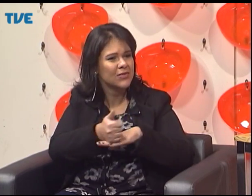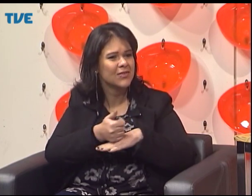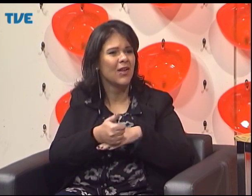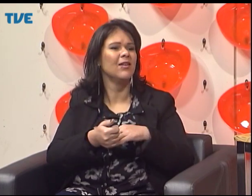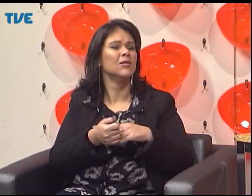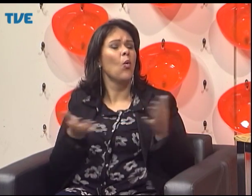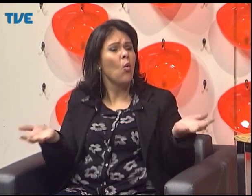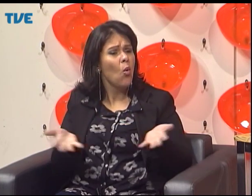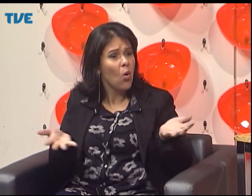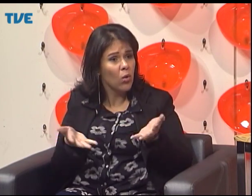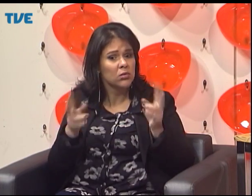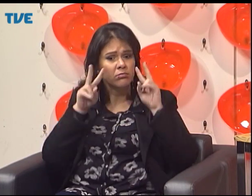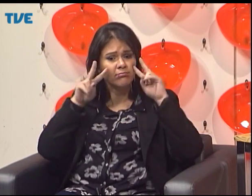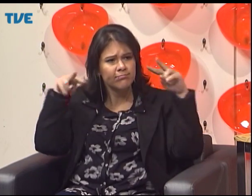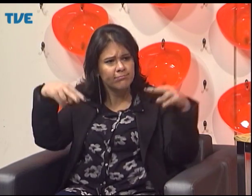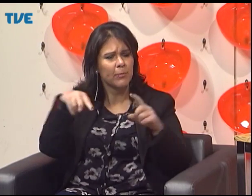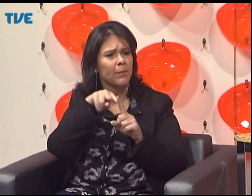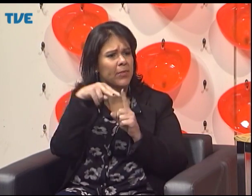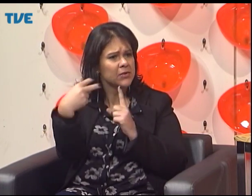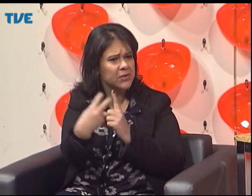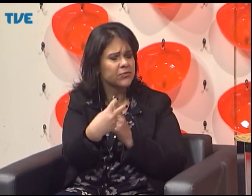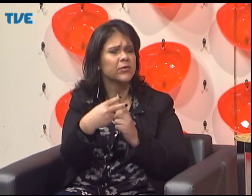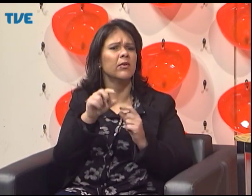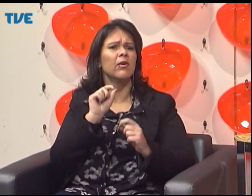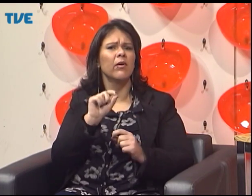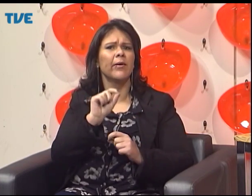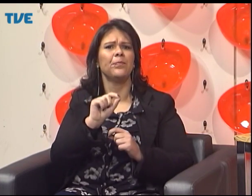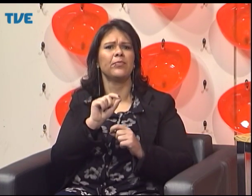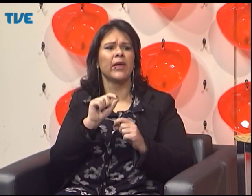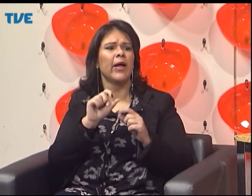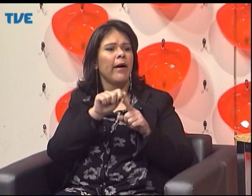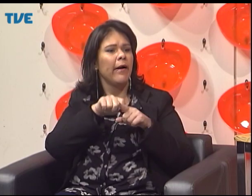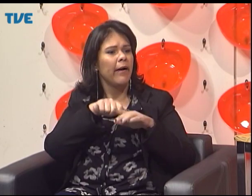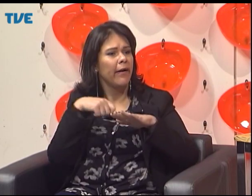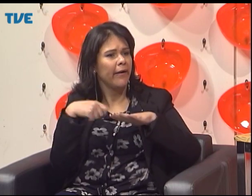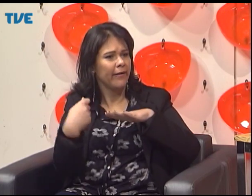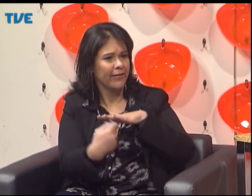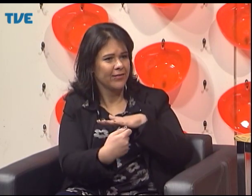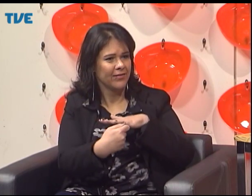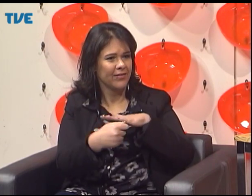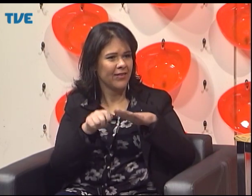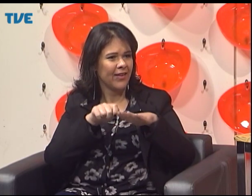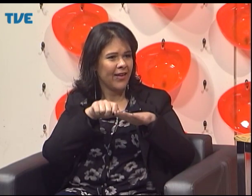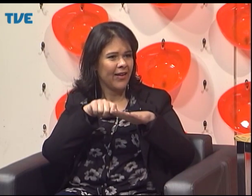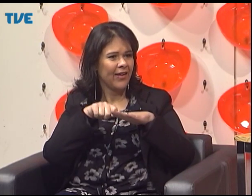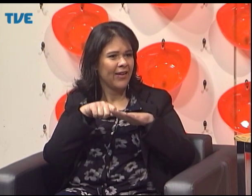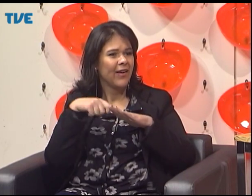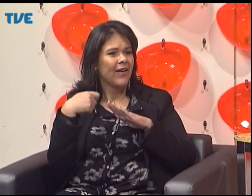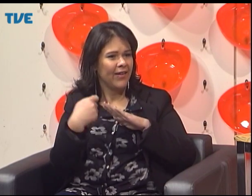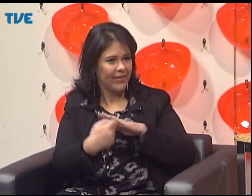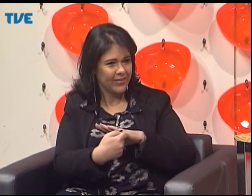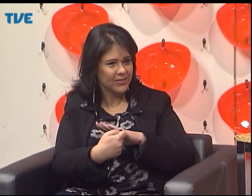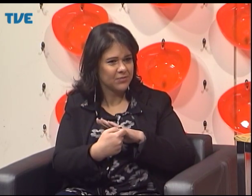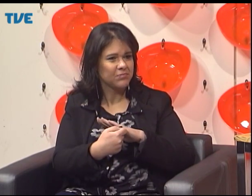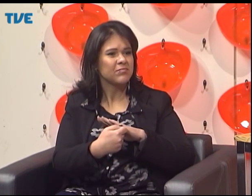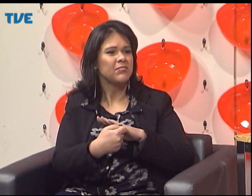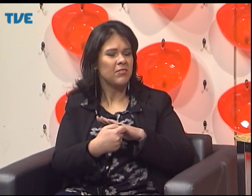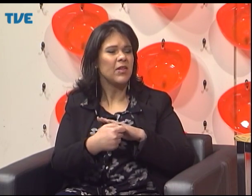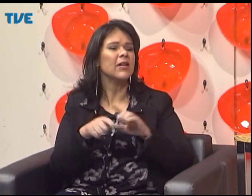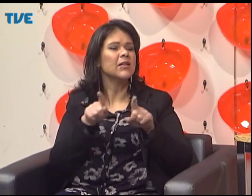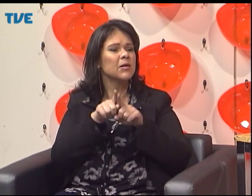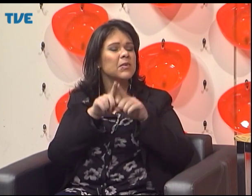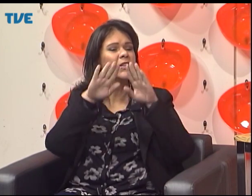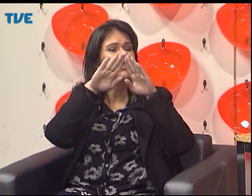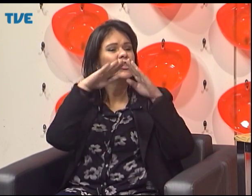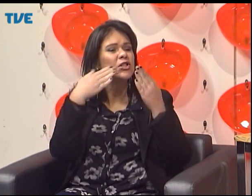vindo para Porto Alegre, para a grande Porto Alegre, em busca do trabalho, em busca também de uma educação. Nós